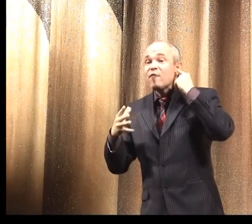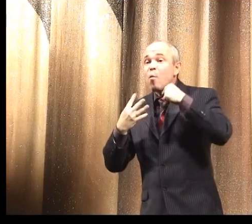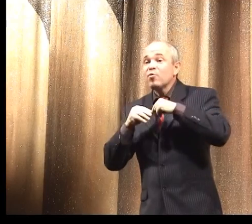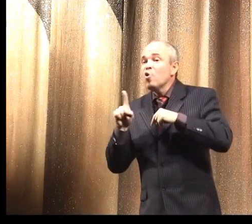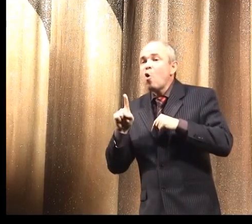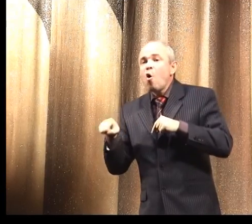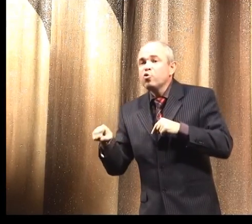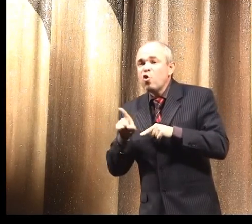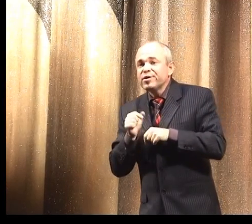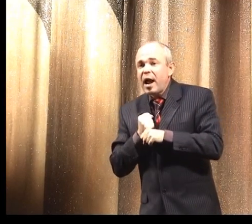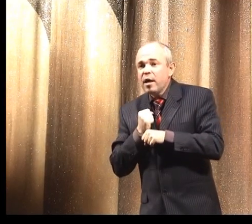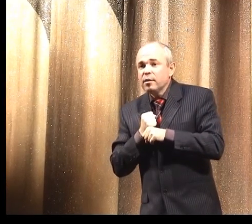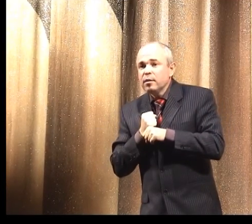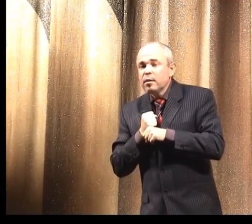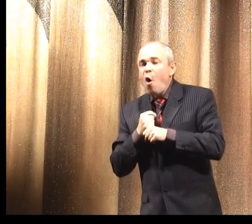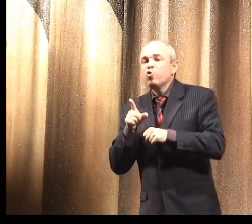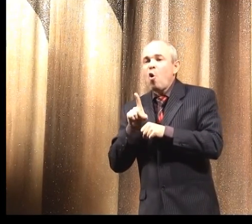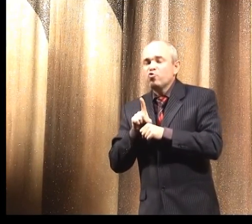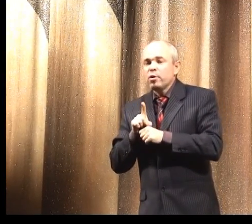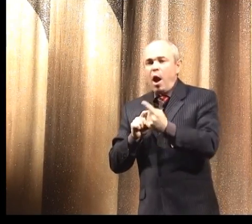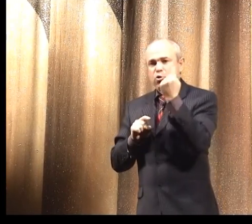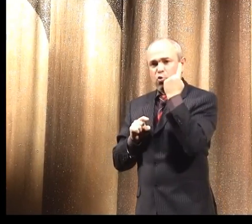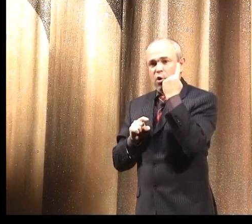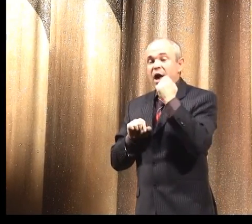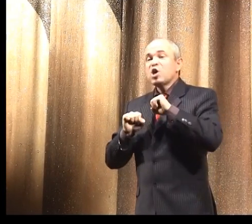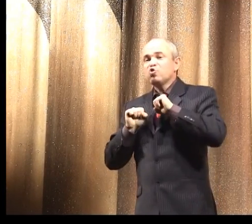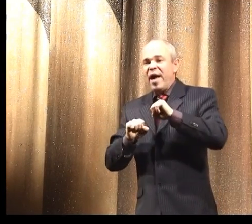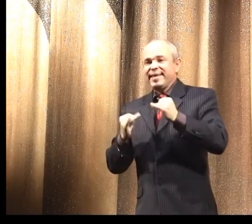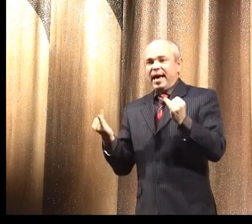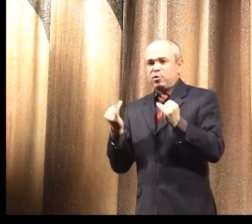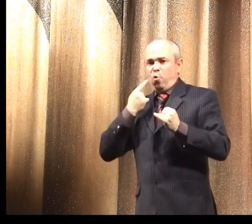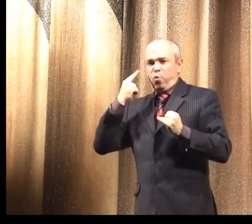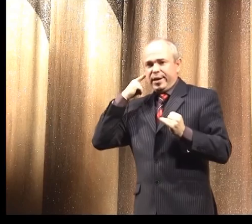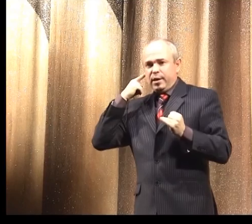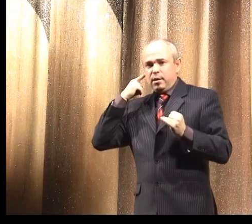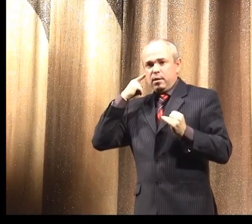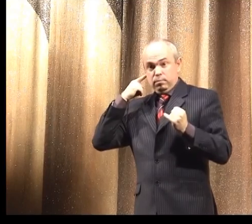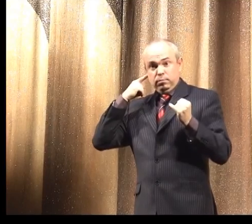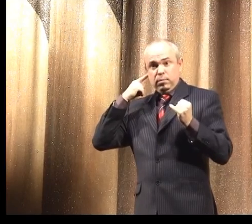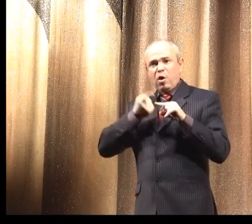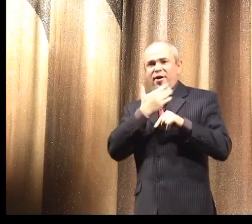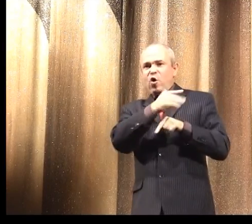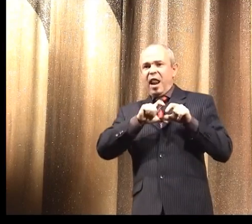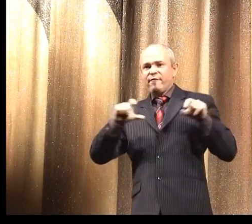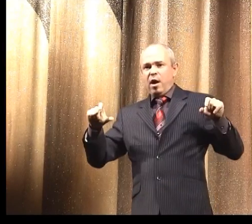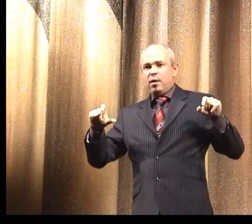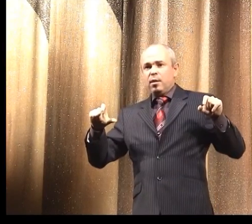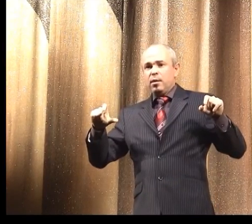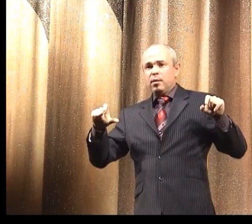Слышащий человек, что делает? Он должен защищать интересы глухих. Это